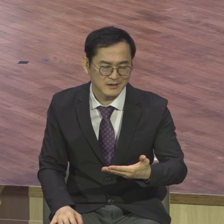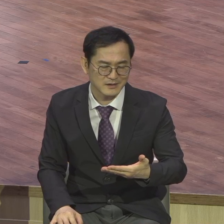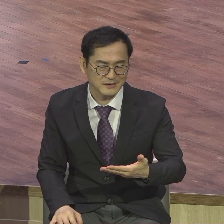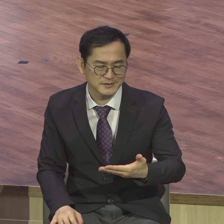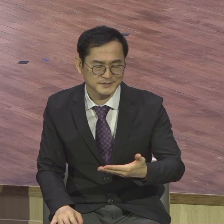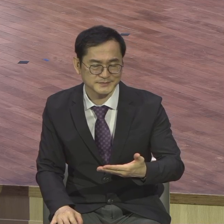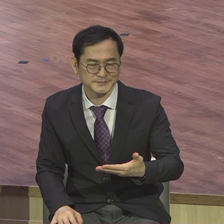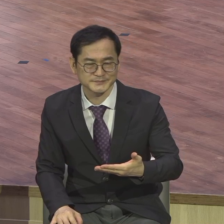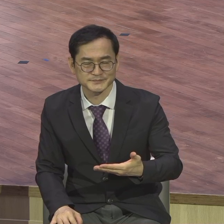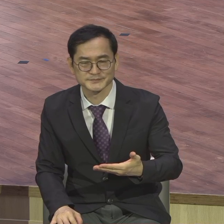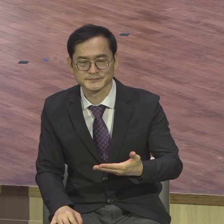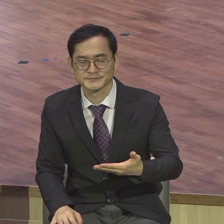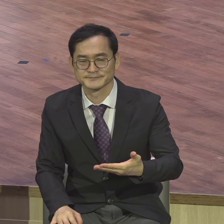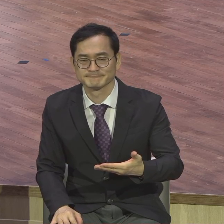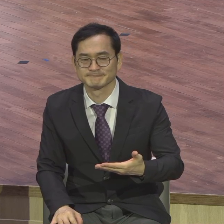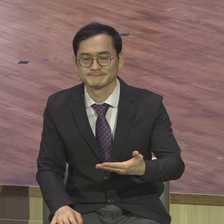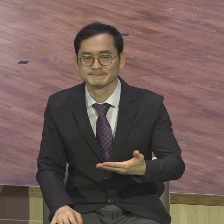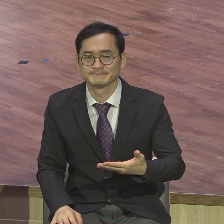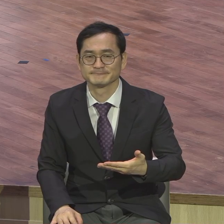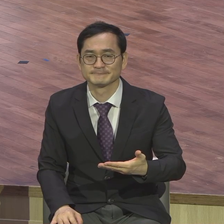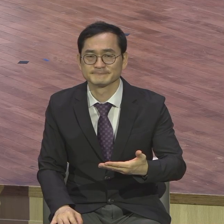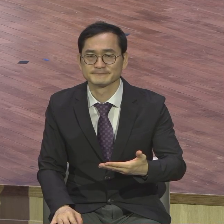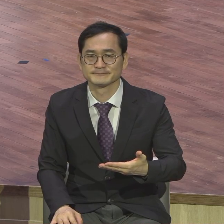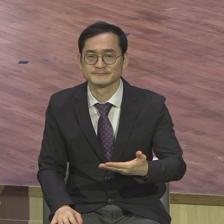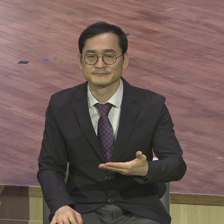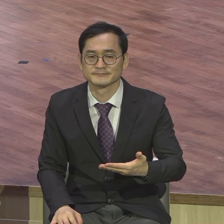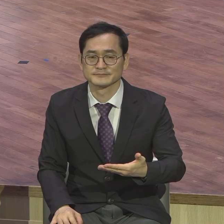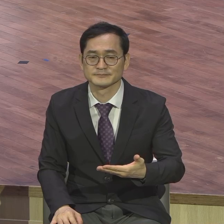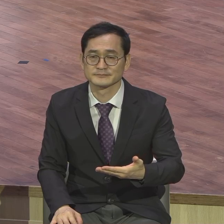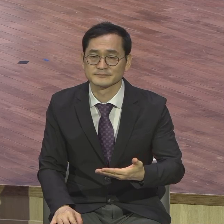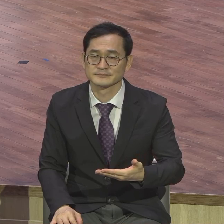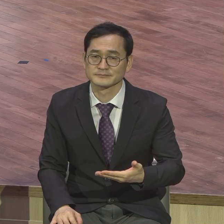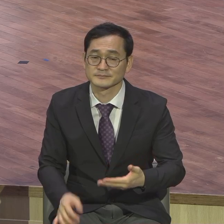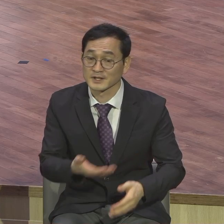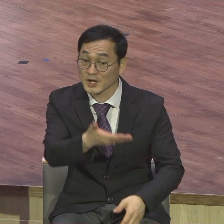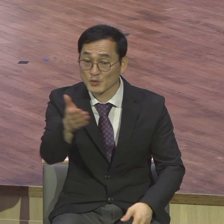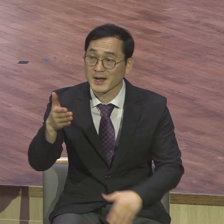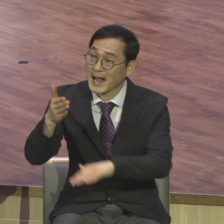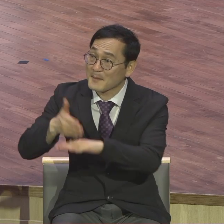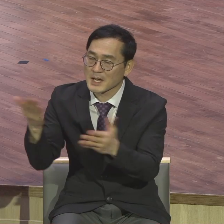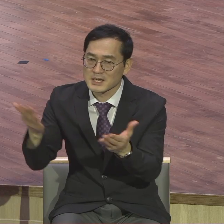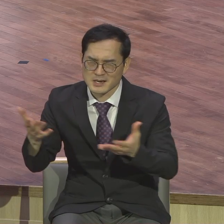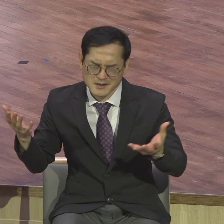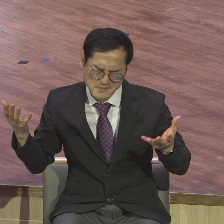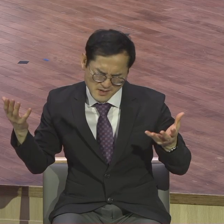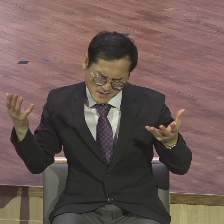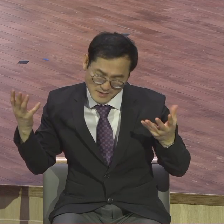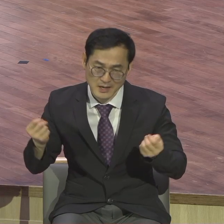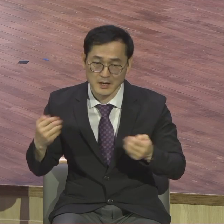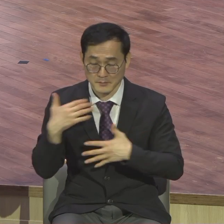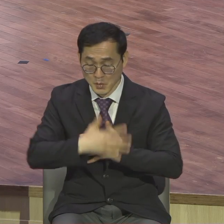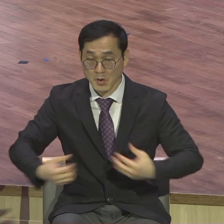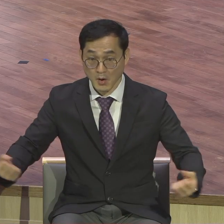여러분이 하나님 앞에서 감사할 걸 찾으면 끝이 없어야 돼요 아멘 지금 건강하게 살아있는 거